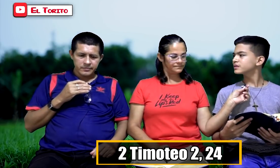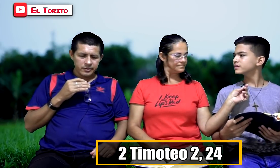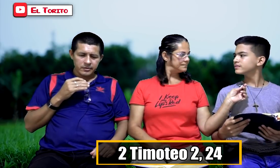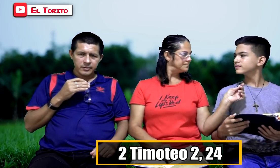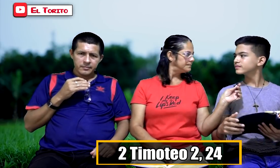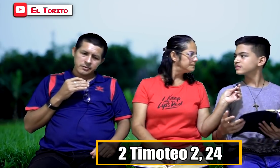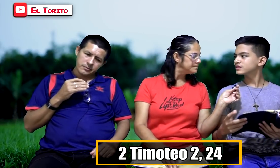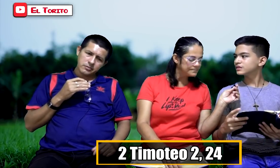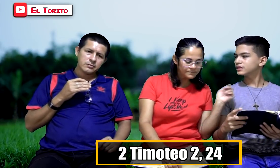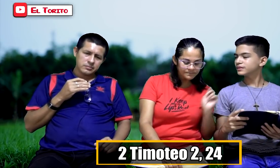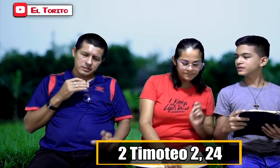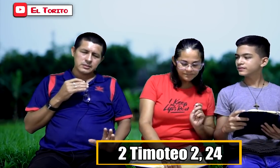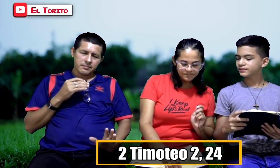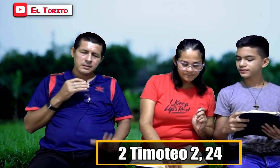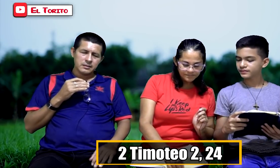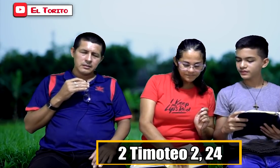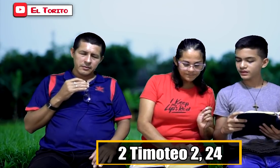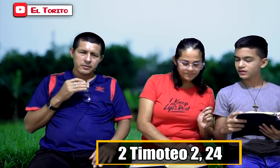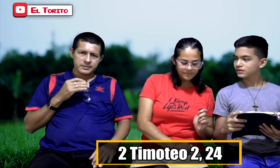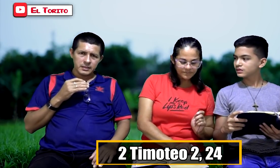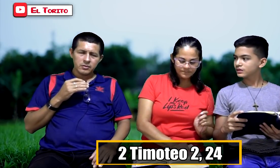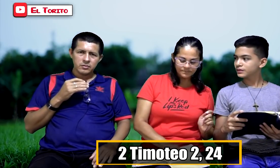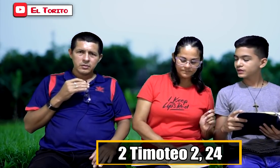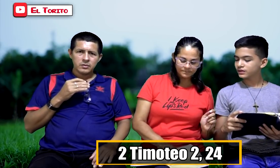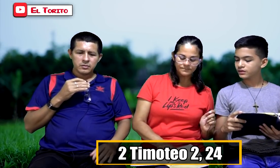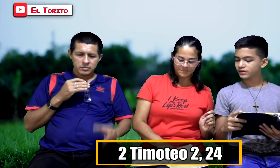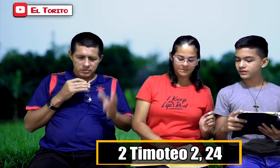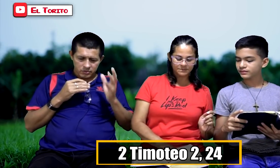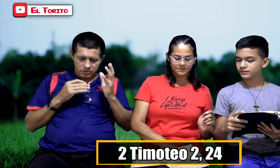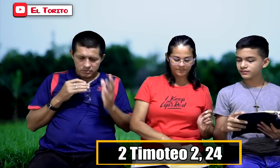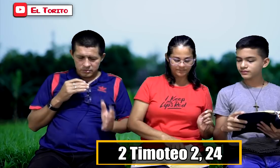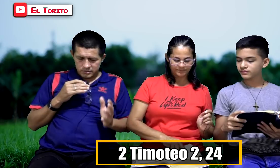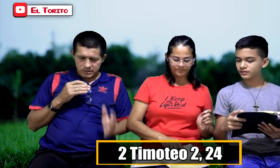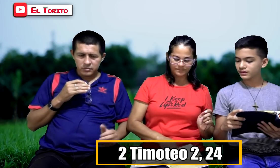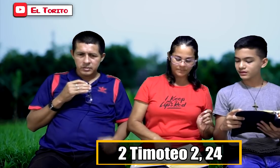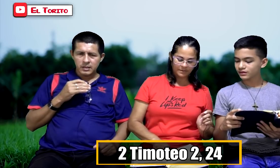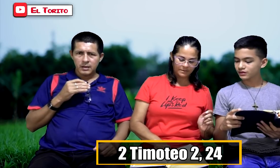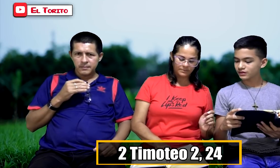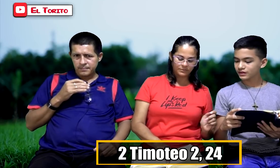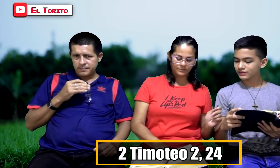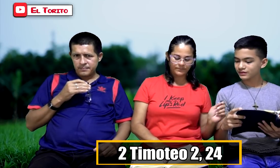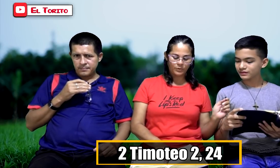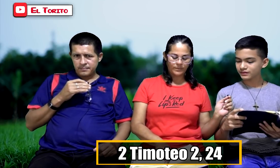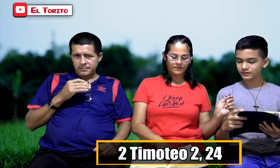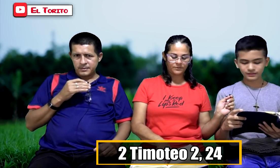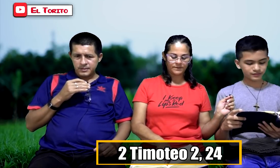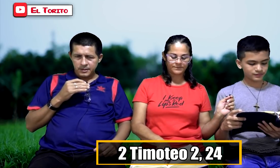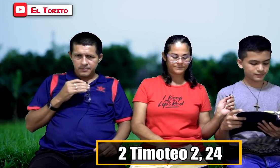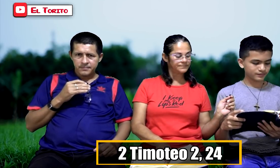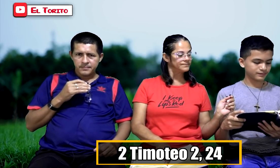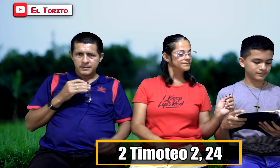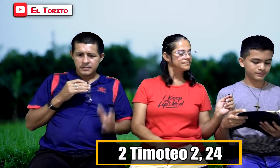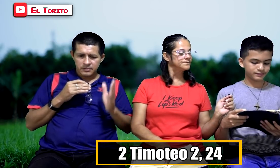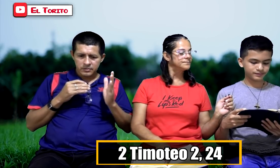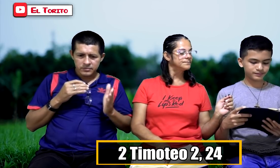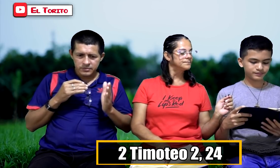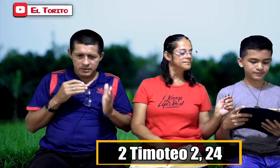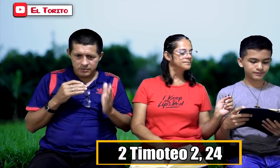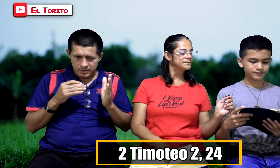No. Porque muchos, tristemente, debo decirlo, con seguridad. Sí. Con seguridad,